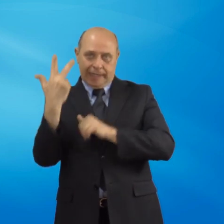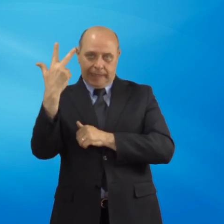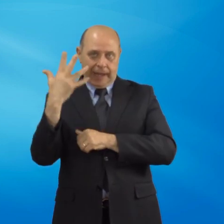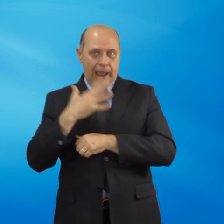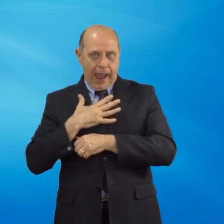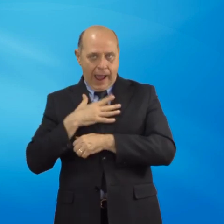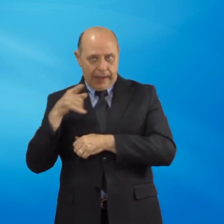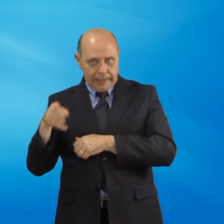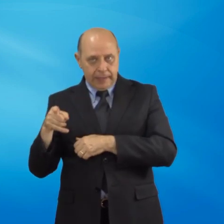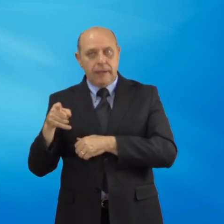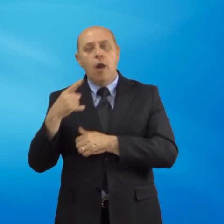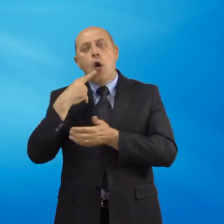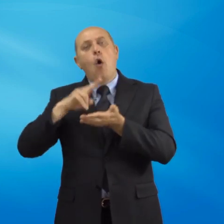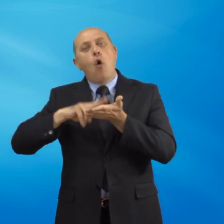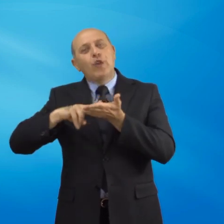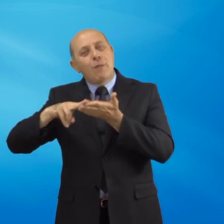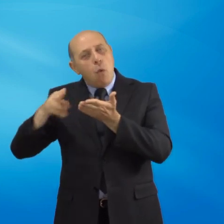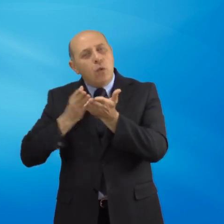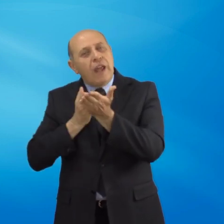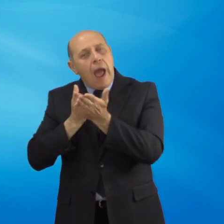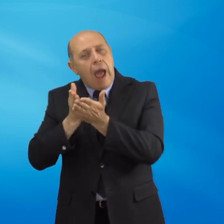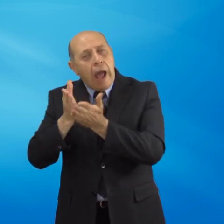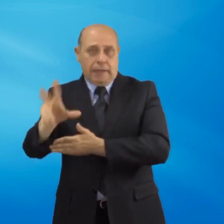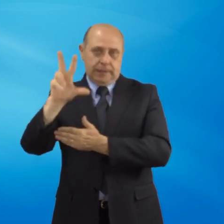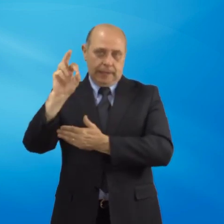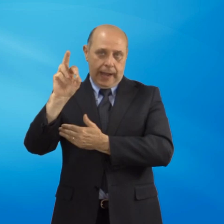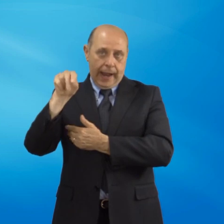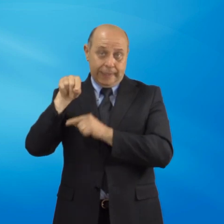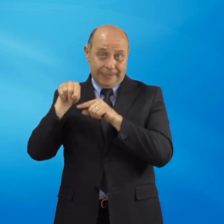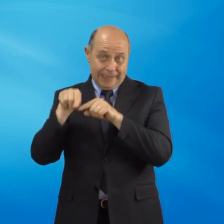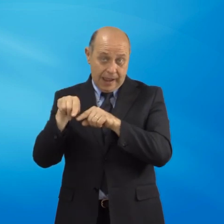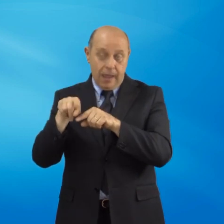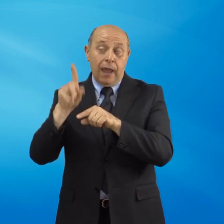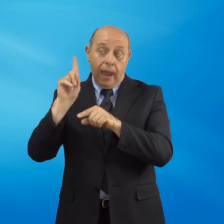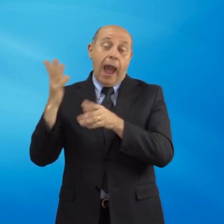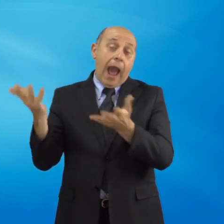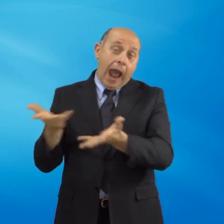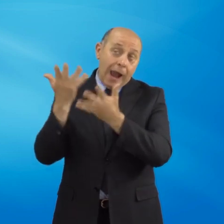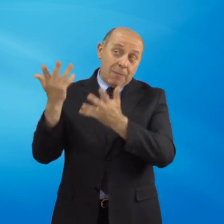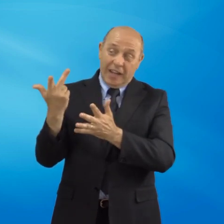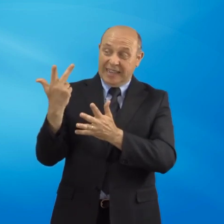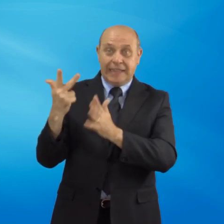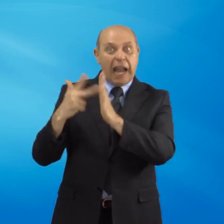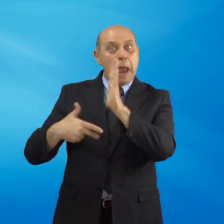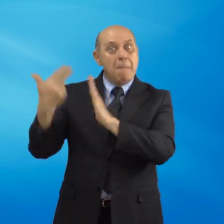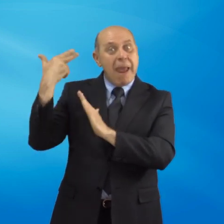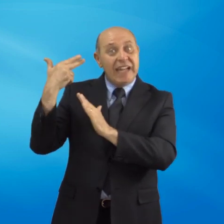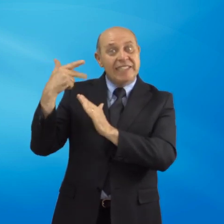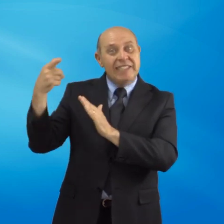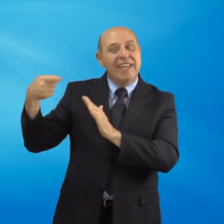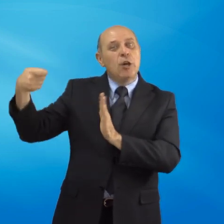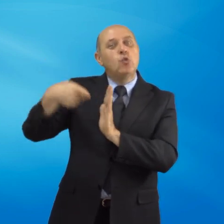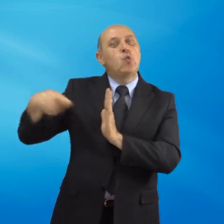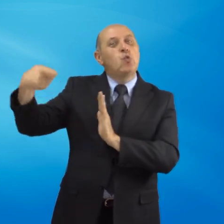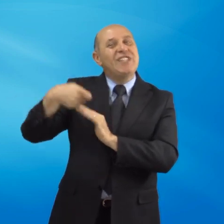anzianità contributiva di 30 anni che da almeno 3 mesi non ricevono più il sussidio di